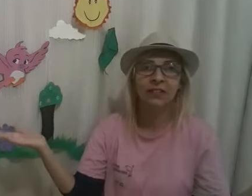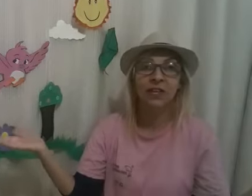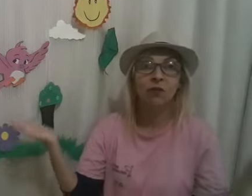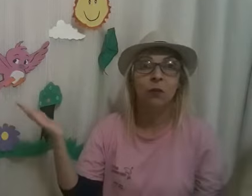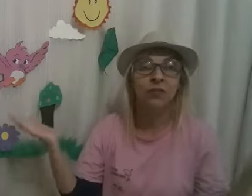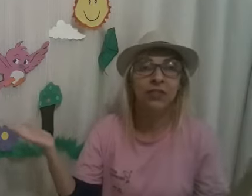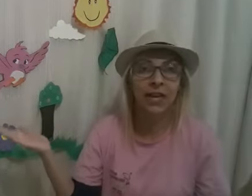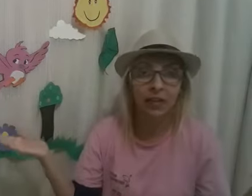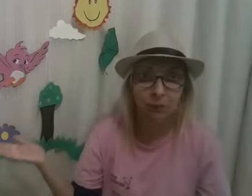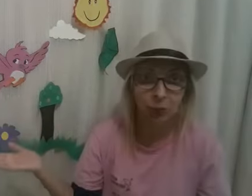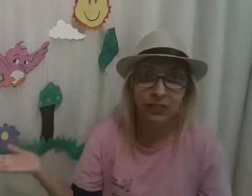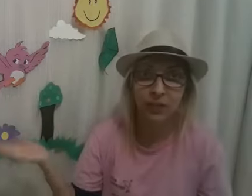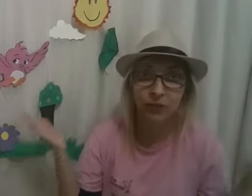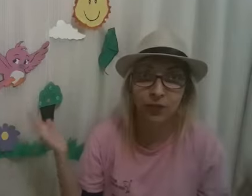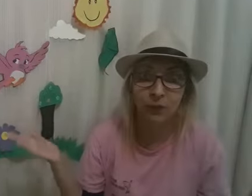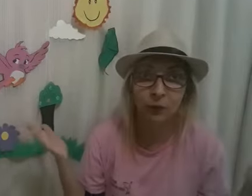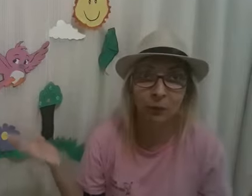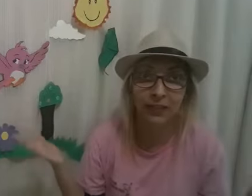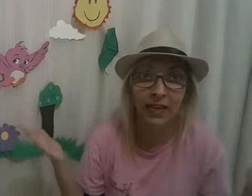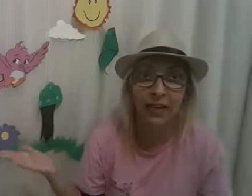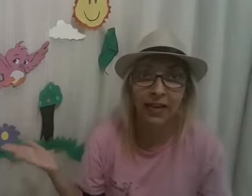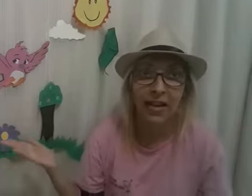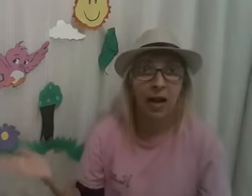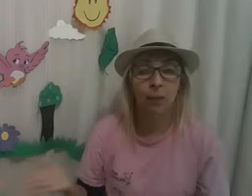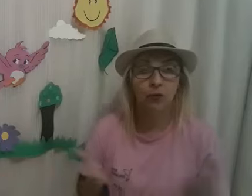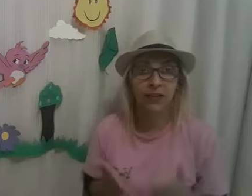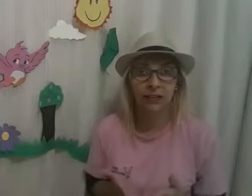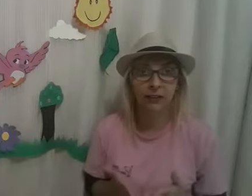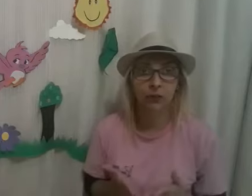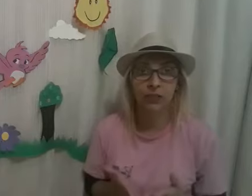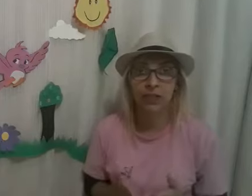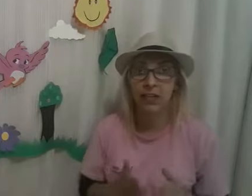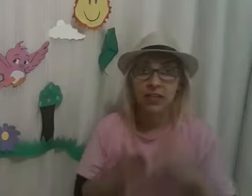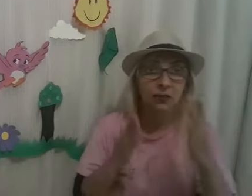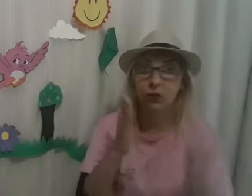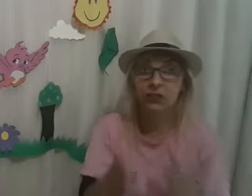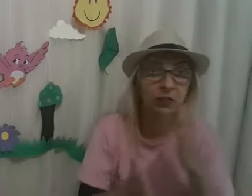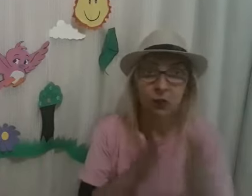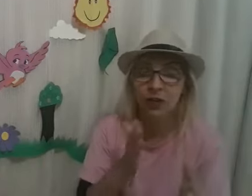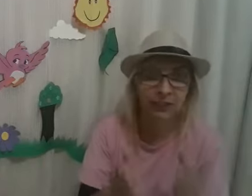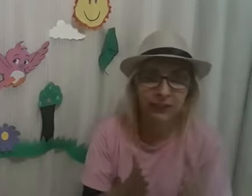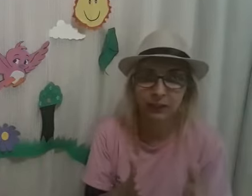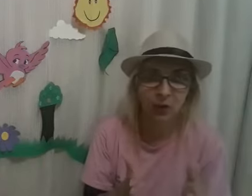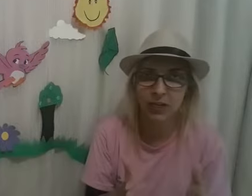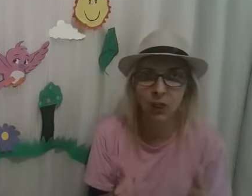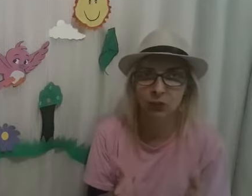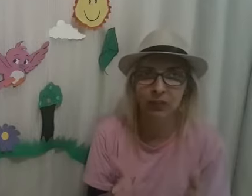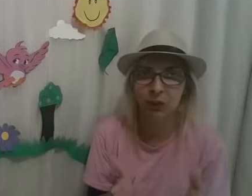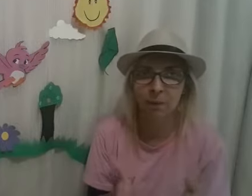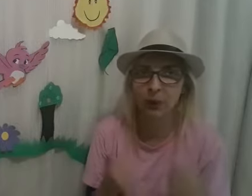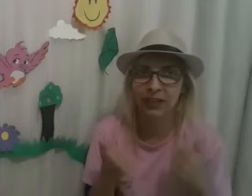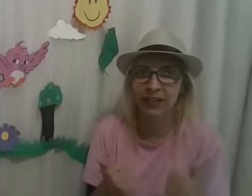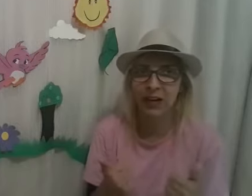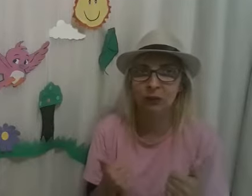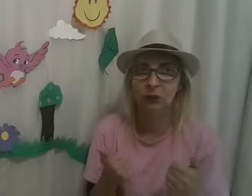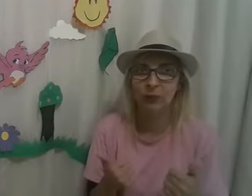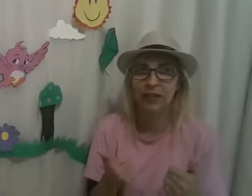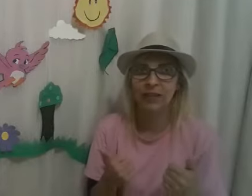Vamos cantar a música, vamos pedalar! A Pro vai cantando aqui e vocês vão cantando aí, ajudando a Pro Legal, tudo bem?